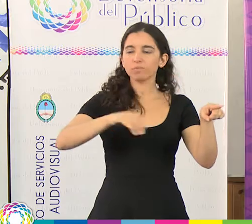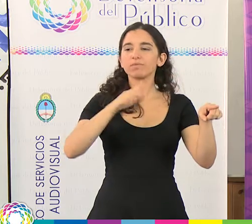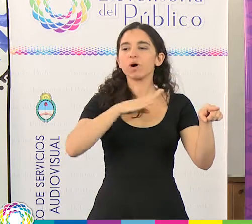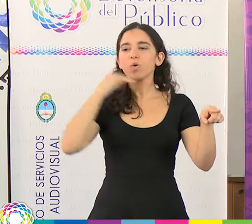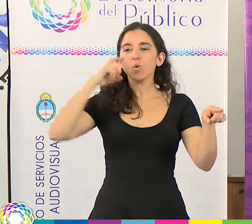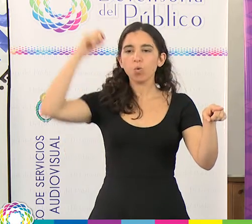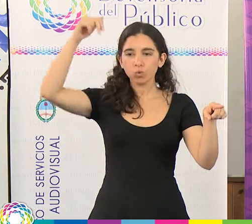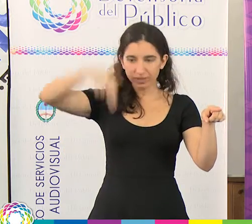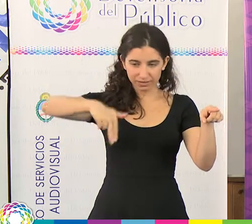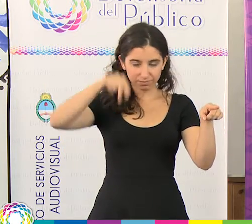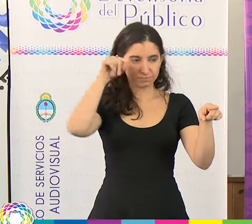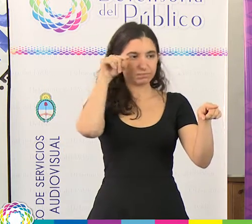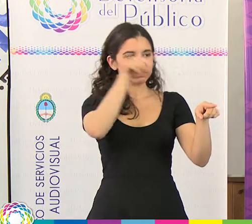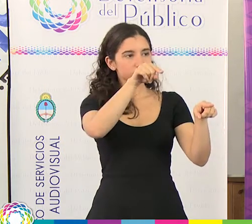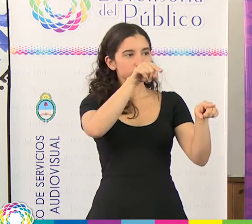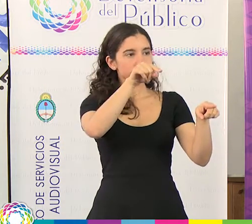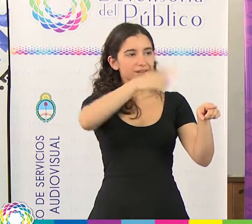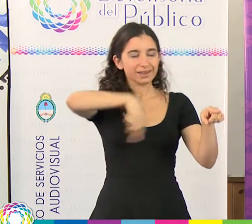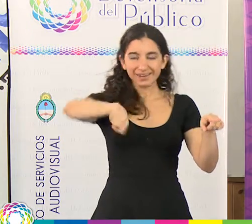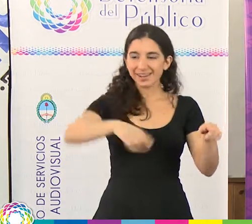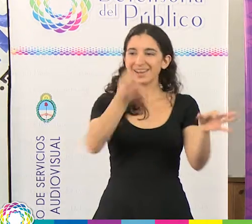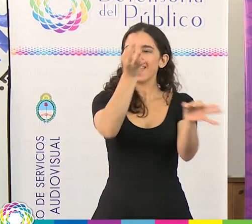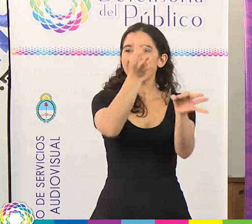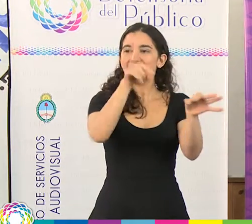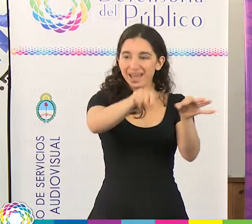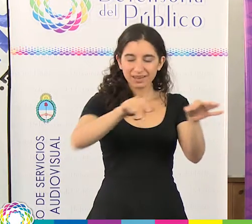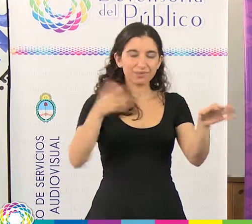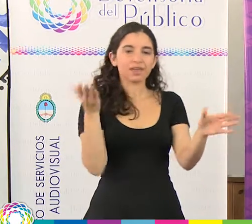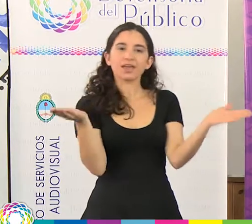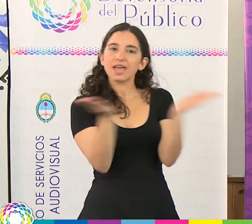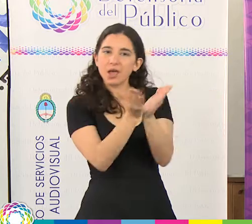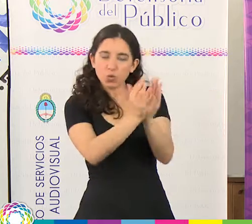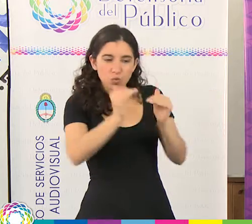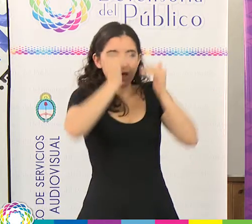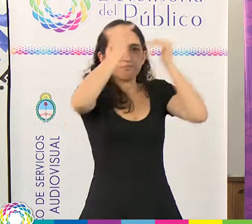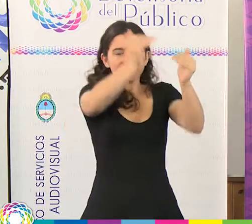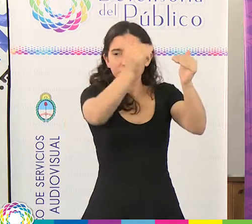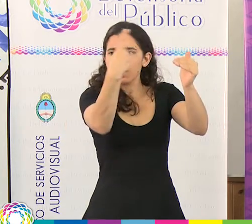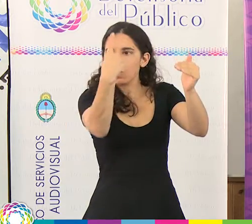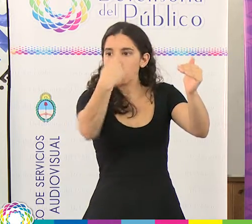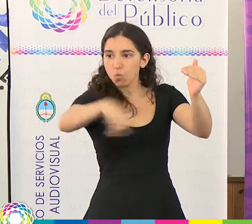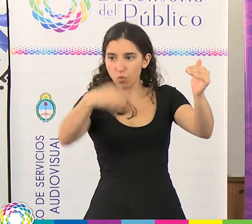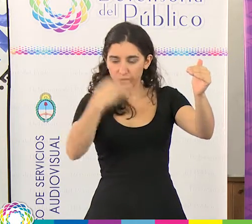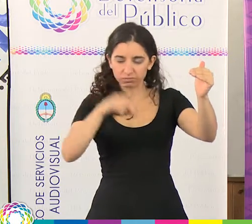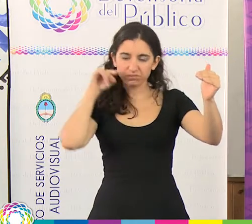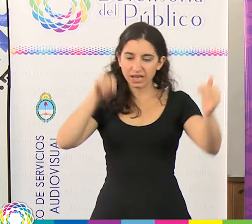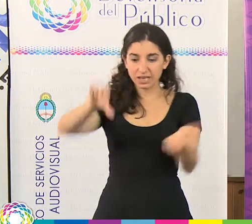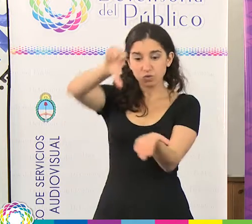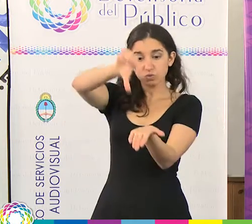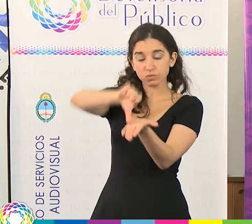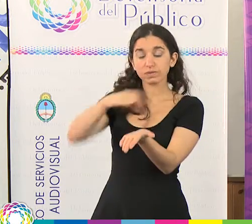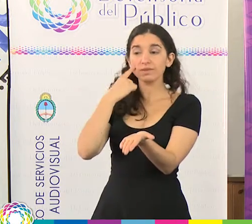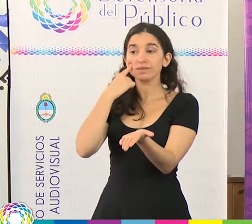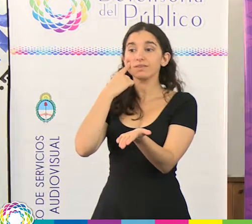Andes. La única propuesta de formación superior en la ciudad, una ciudad que tiene un poco más de 13.000 habitantes